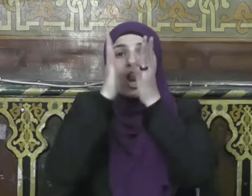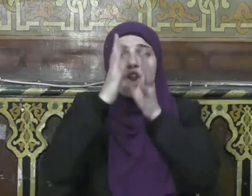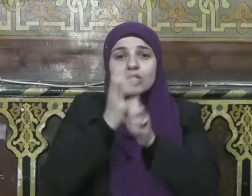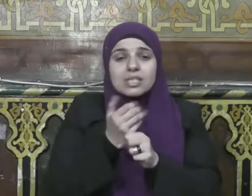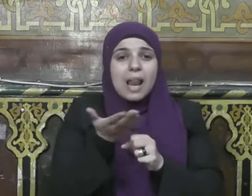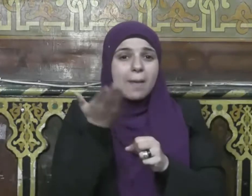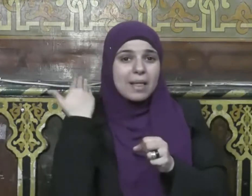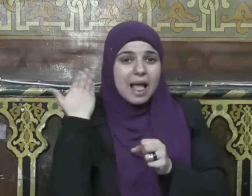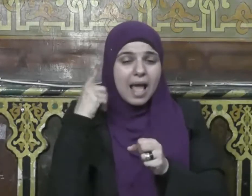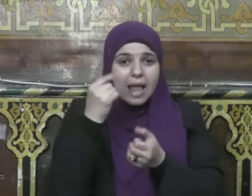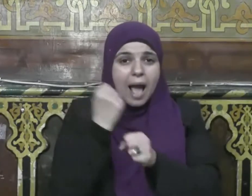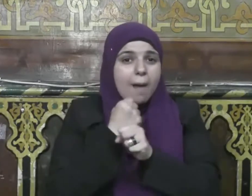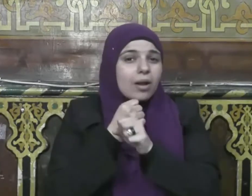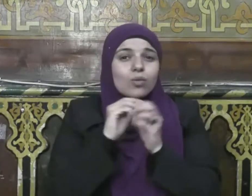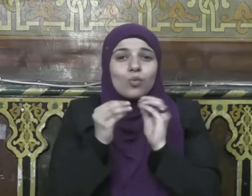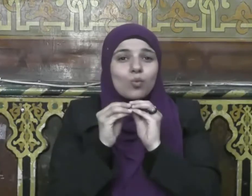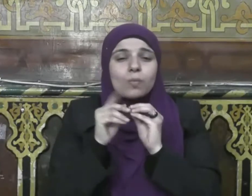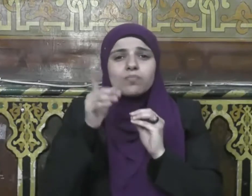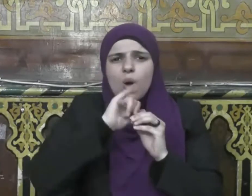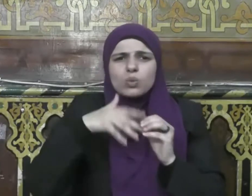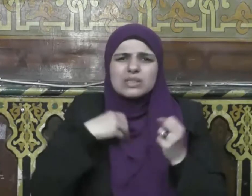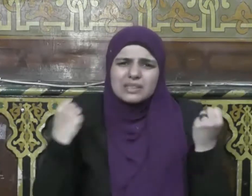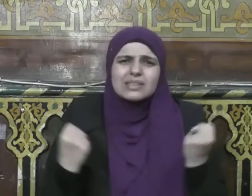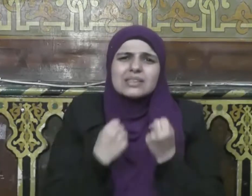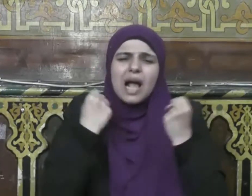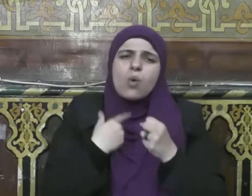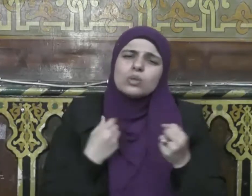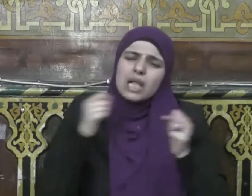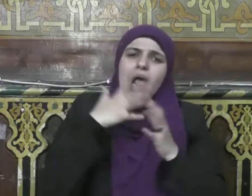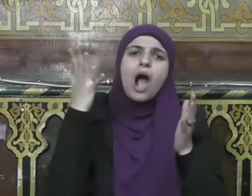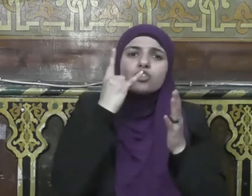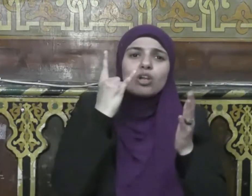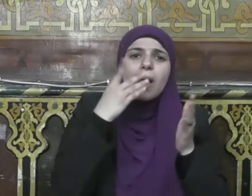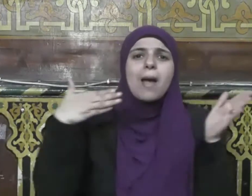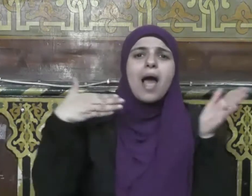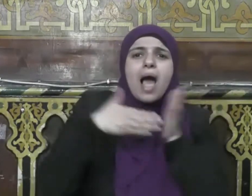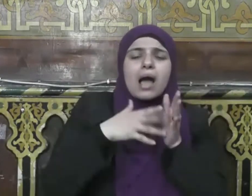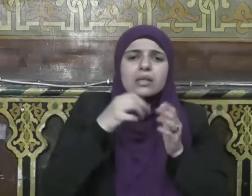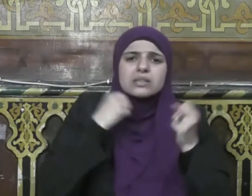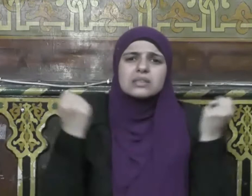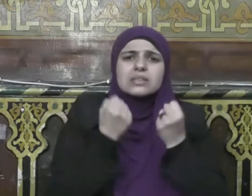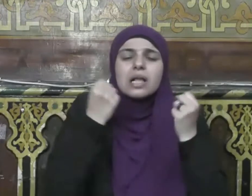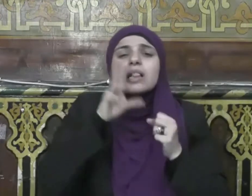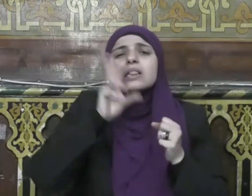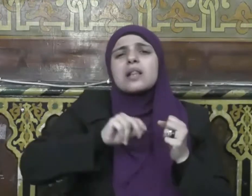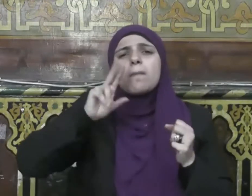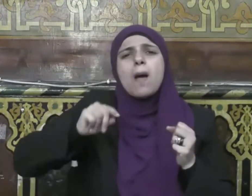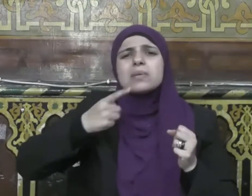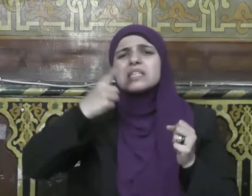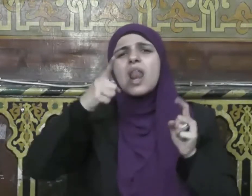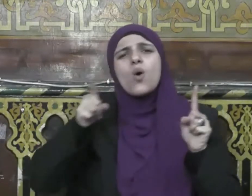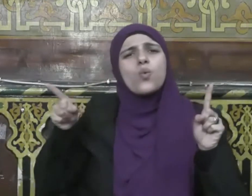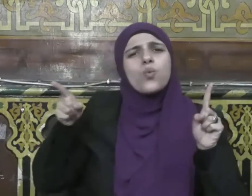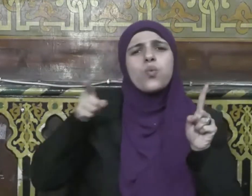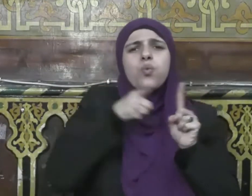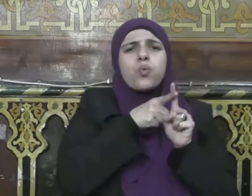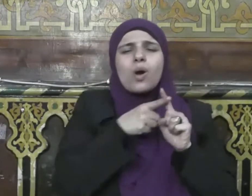ما لا يجتهد في غيرها من الأيام فعن عائشة رضي الله عنها قالت